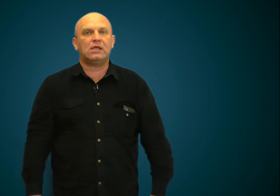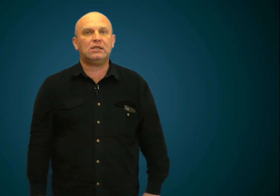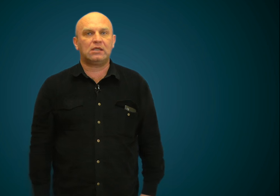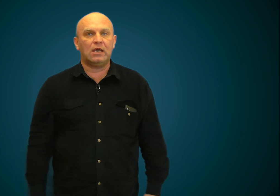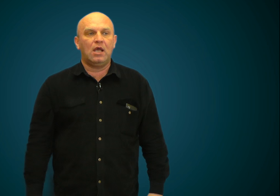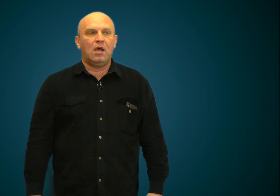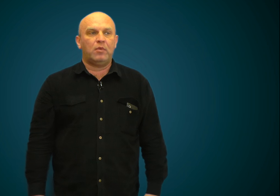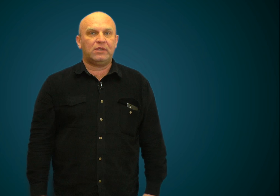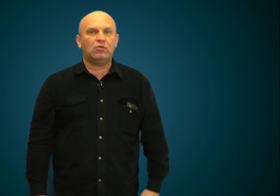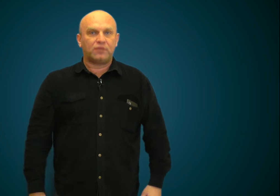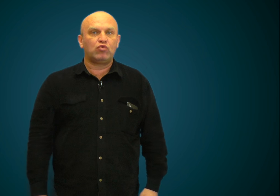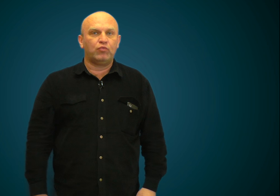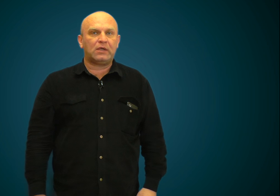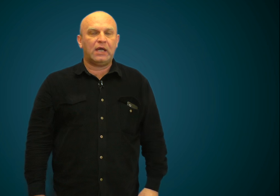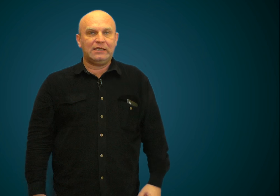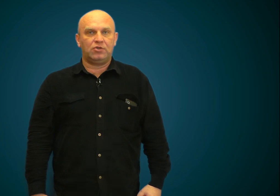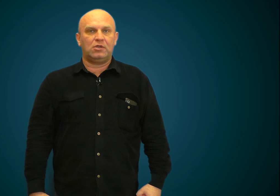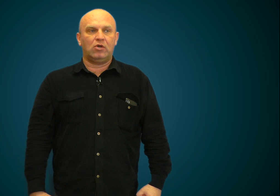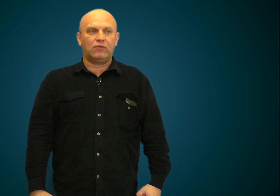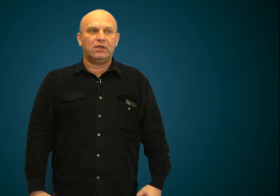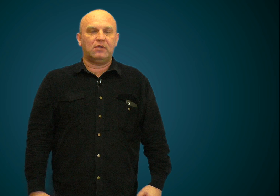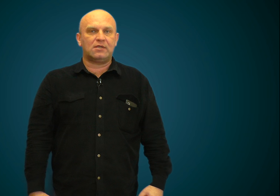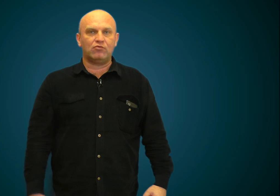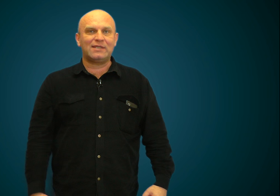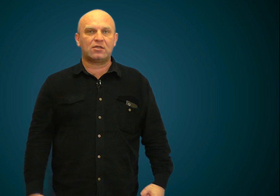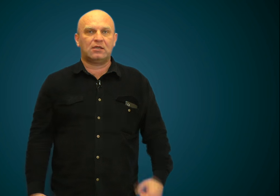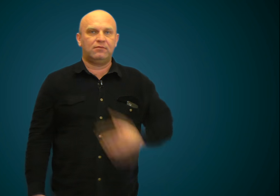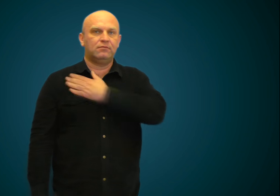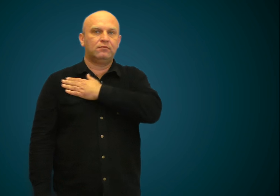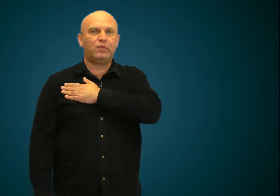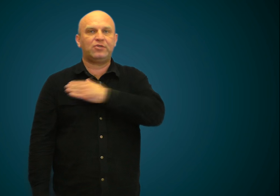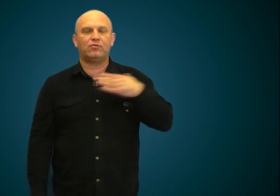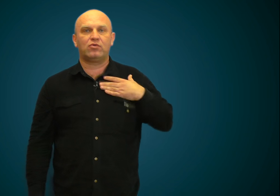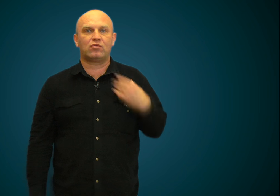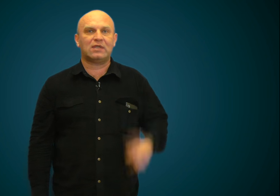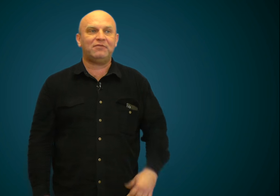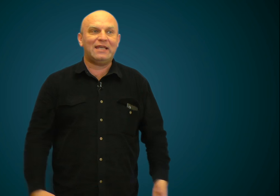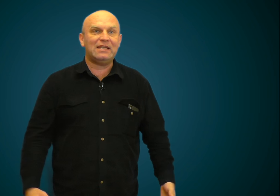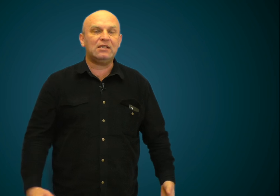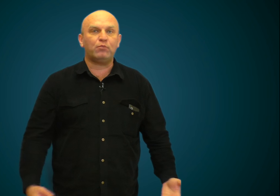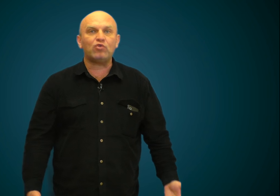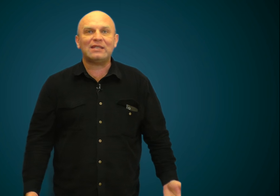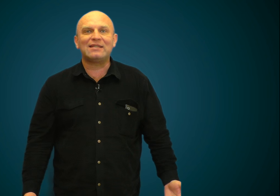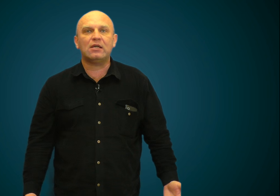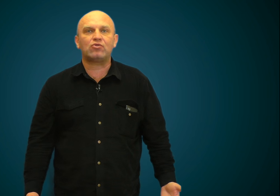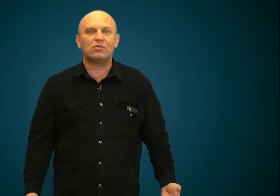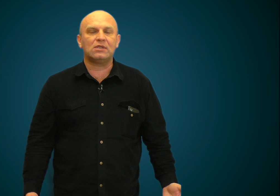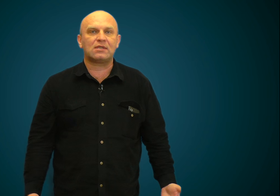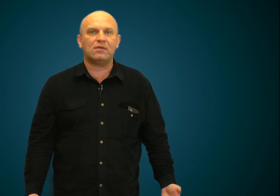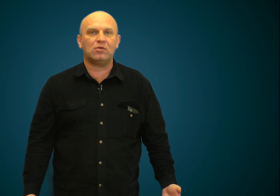ораторы попадают в ступор, они начинают волноваться, у них зажат плечевой сустав и они просто не знают, что делать со своими